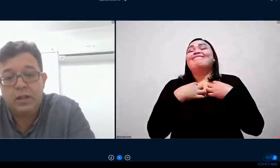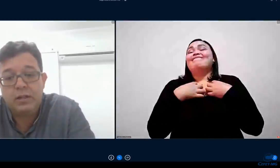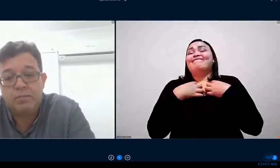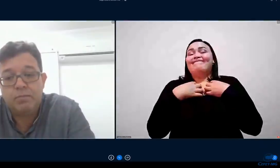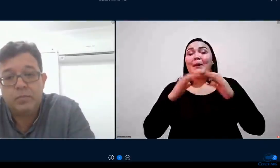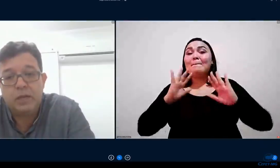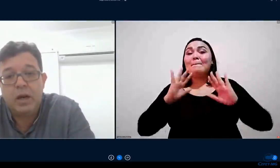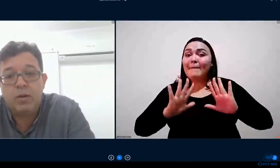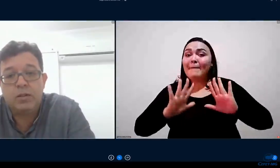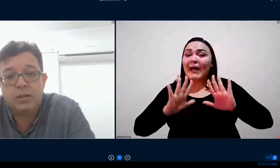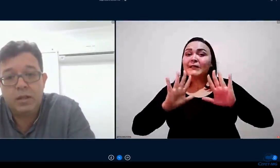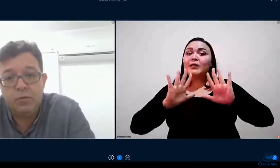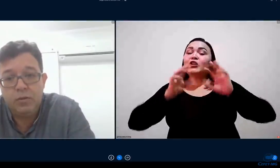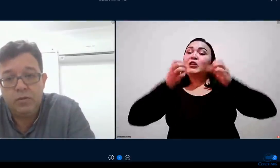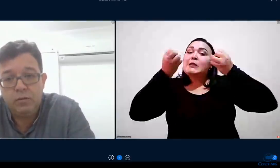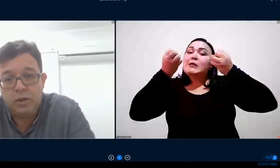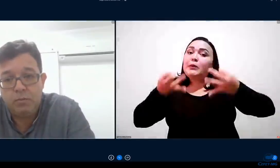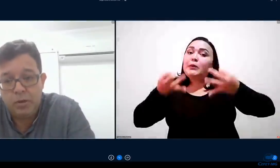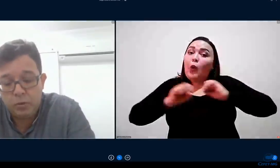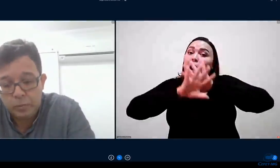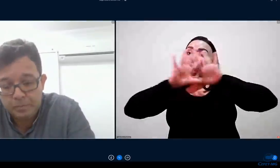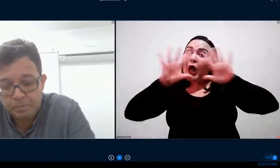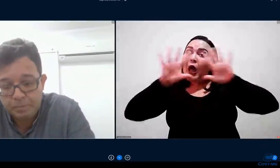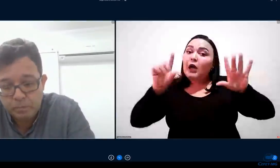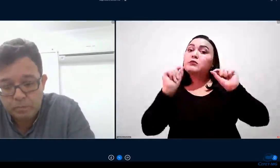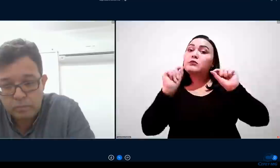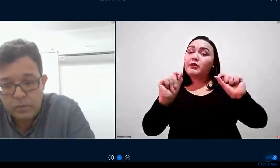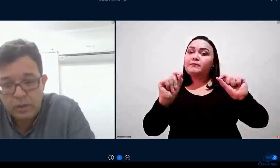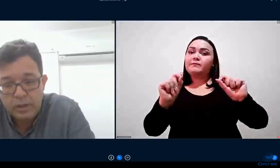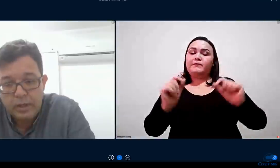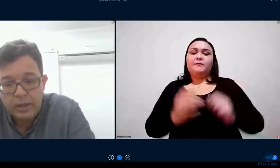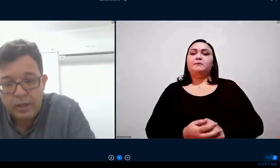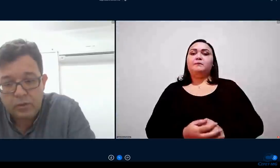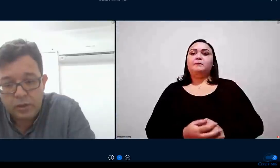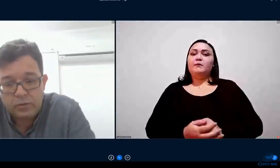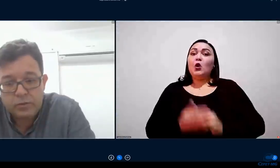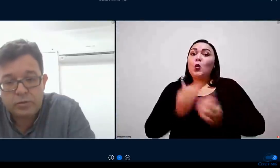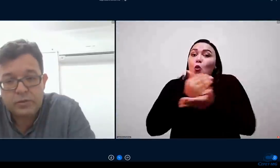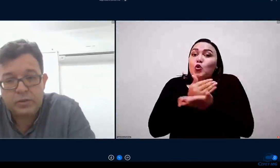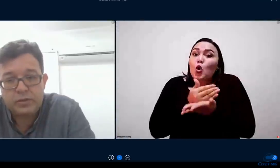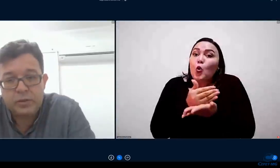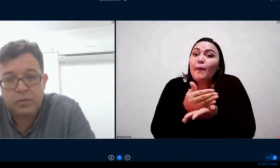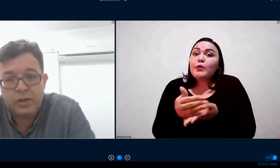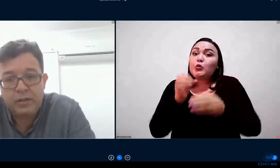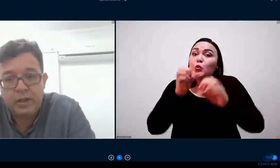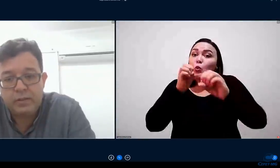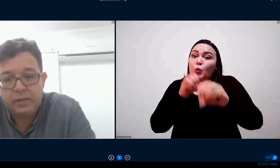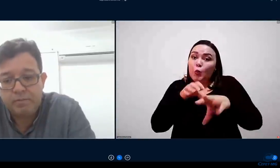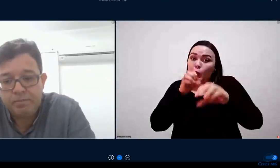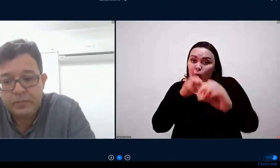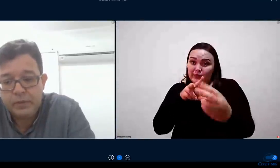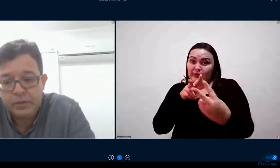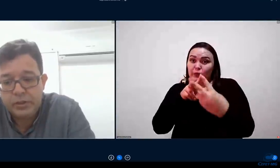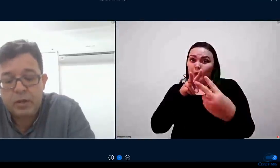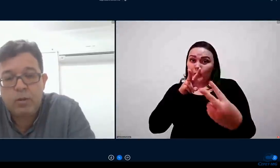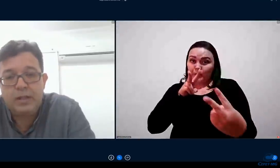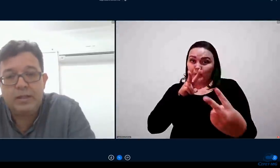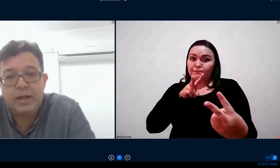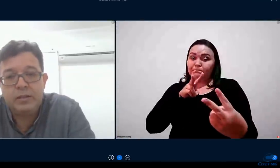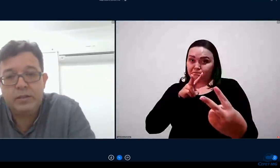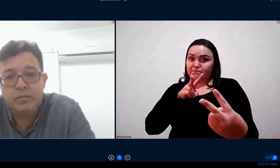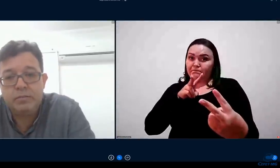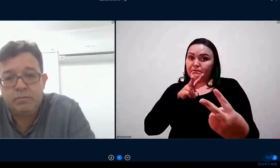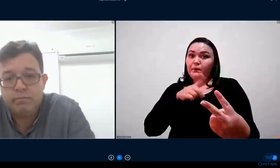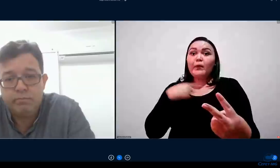seguinte olha ao adotarmos o ensino remoto nós com a instituição nós temos certeza de que a